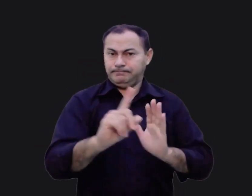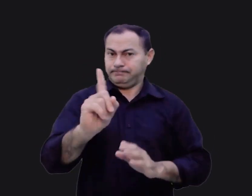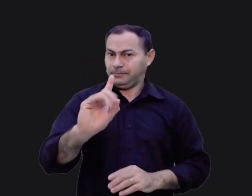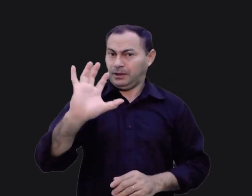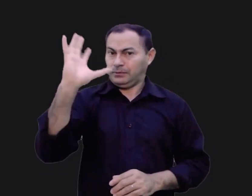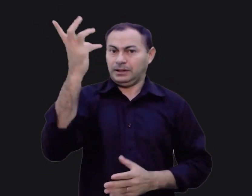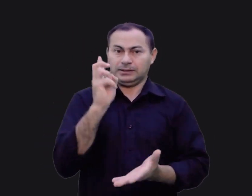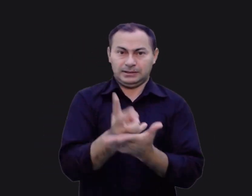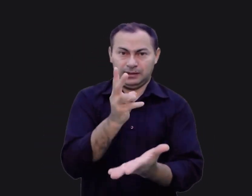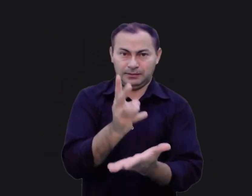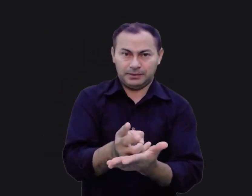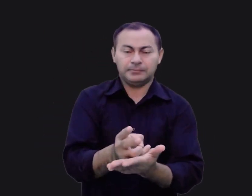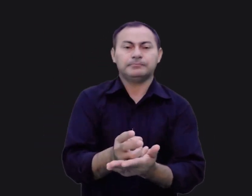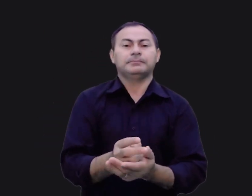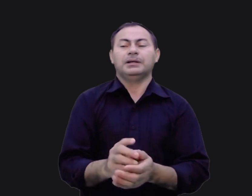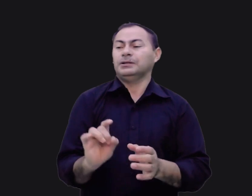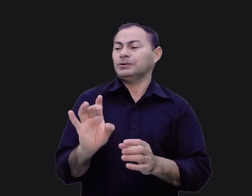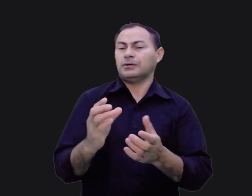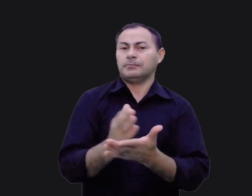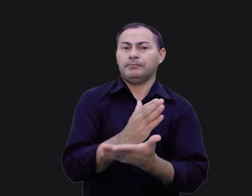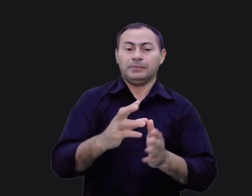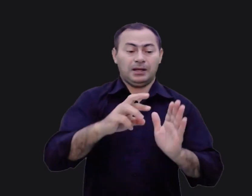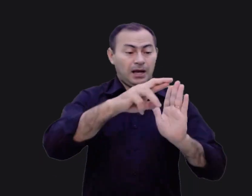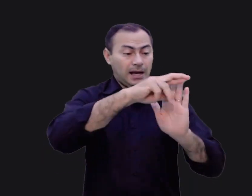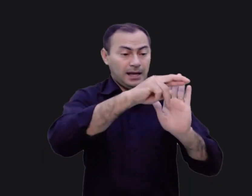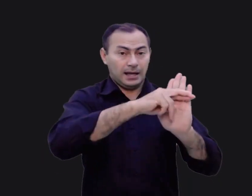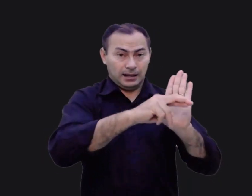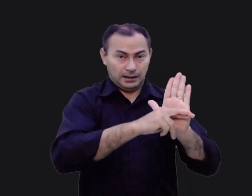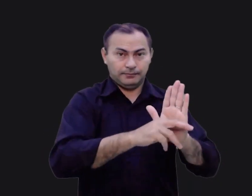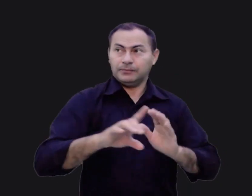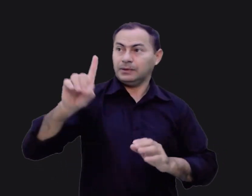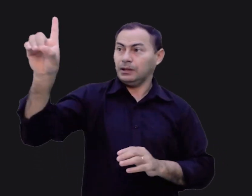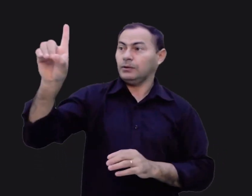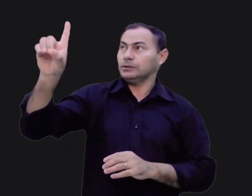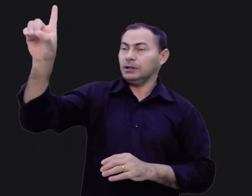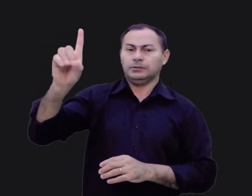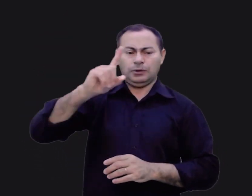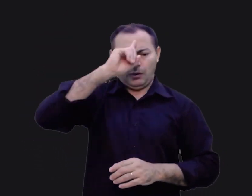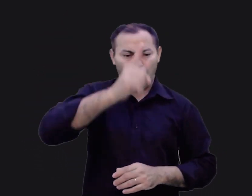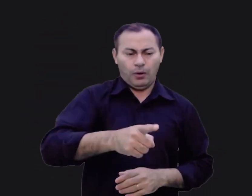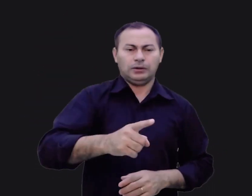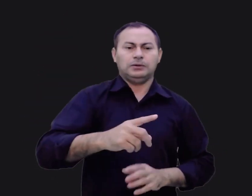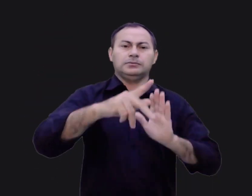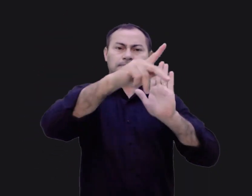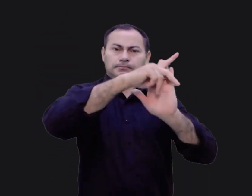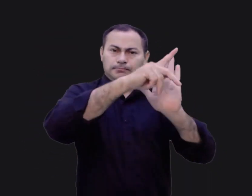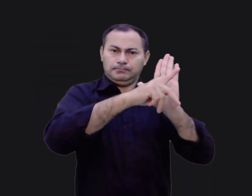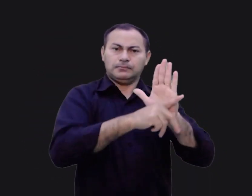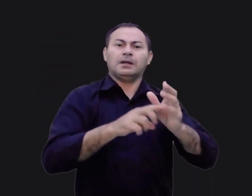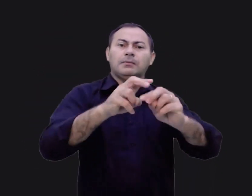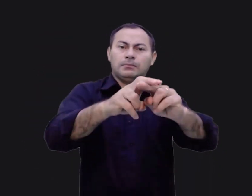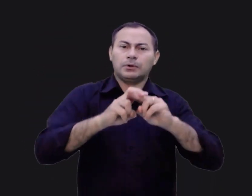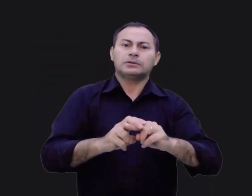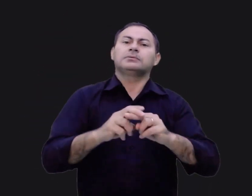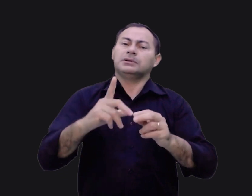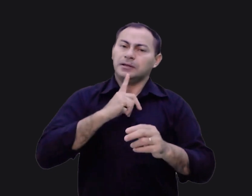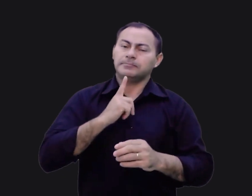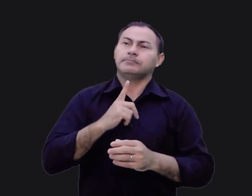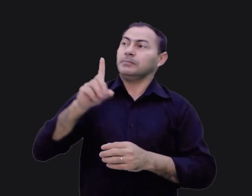Não acontece sempre. É exceção. A regra é. Deus é um Deus de ordem e de projeto. Por isso, podemos contar